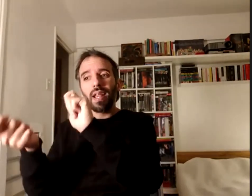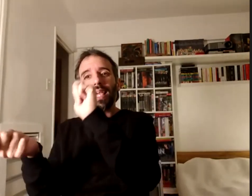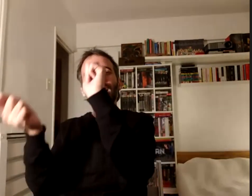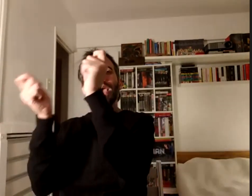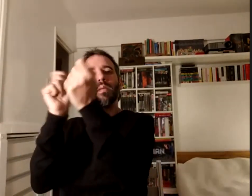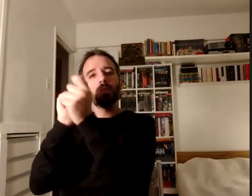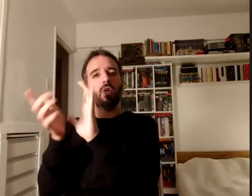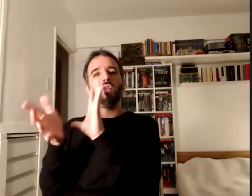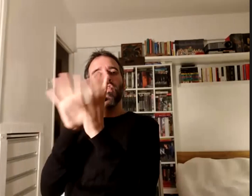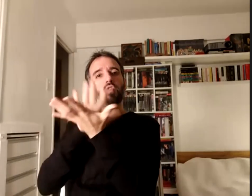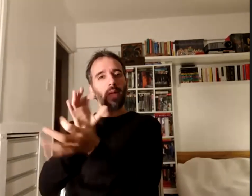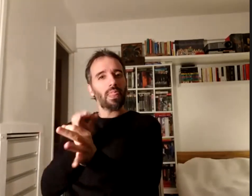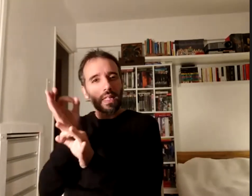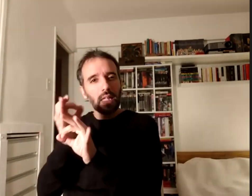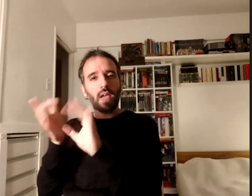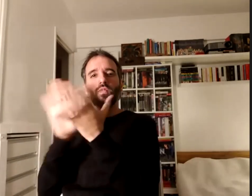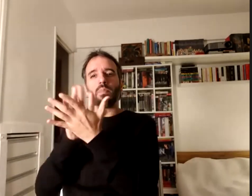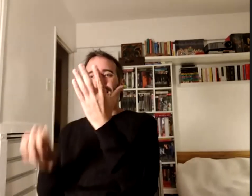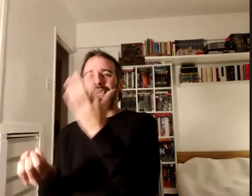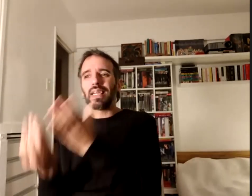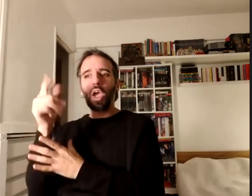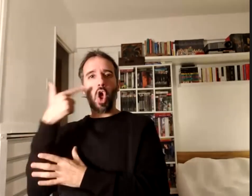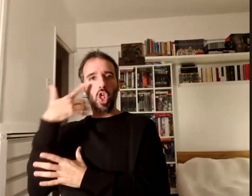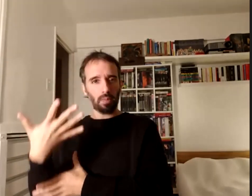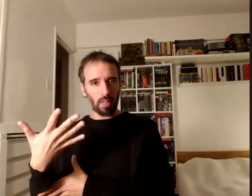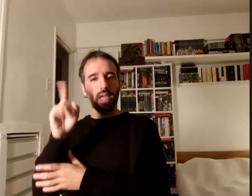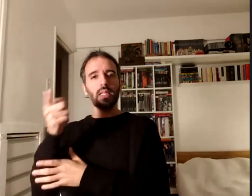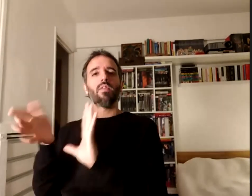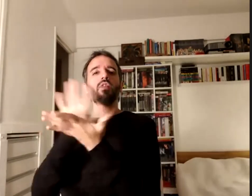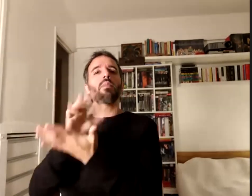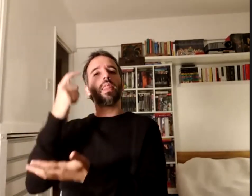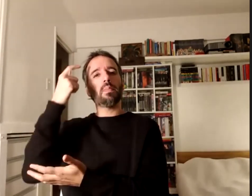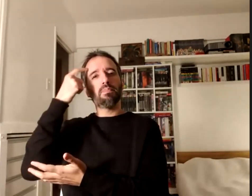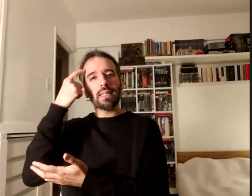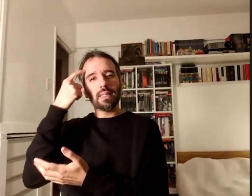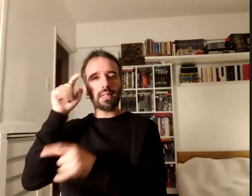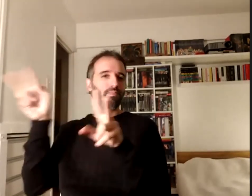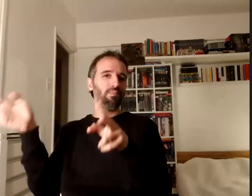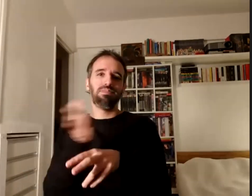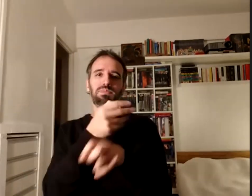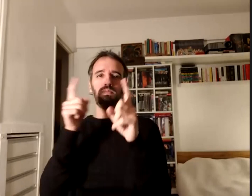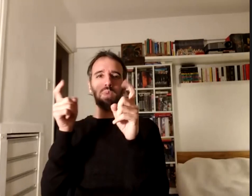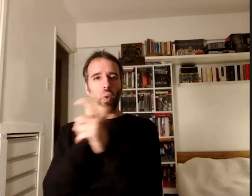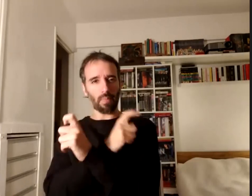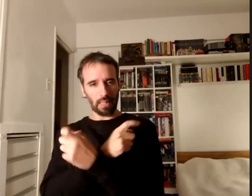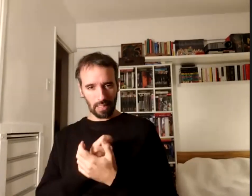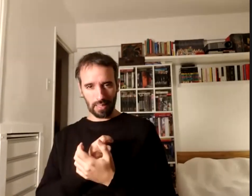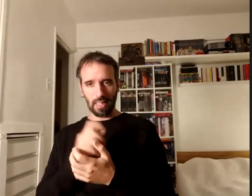enseñar de producir conocimiento y de pensar las problemáticas de pensar los programas de